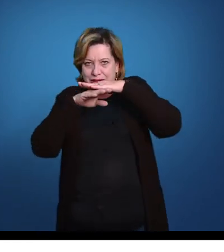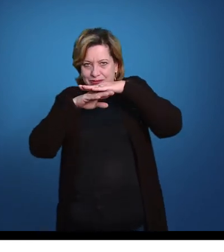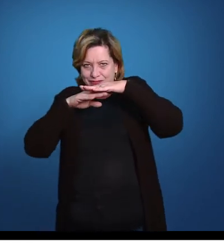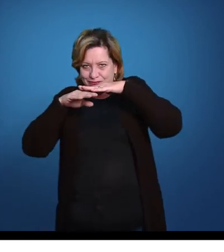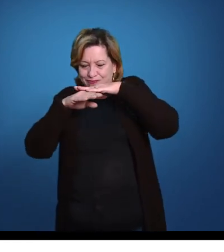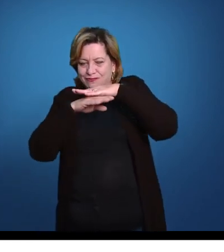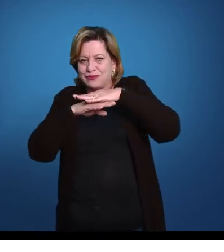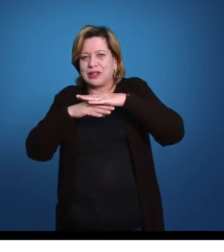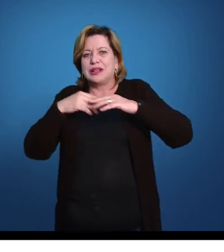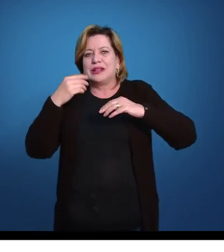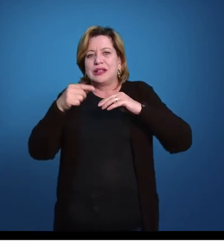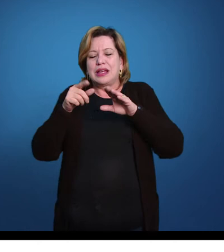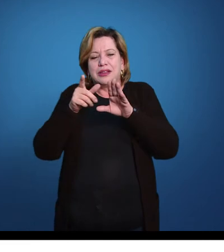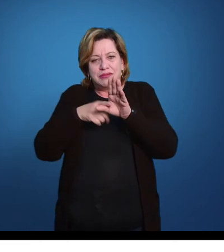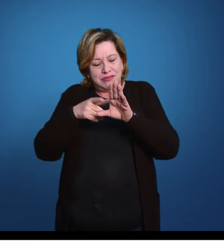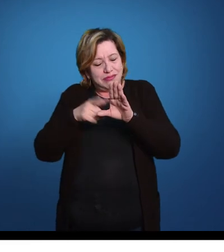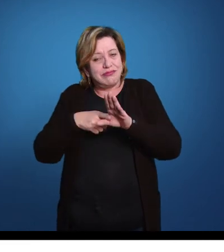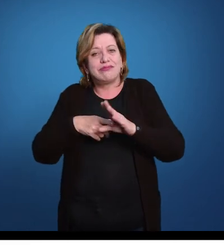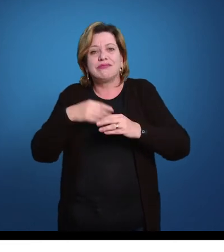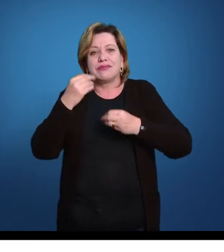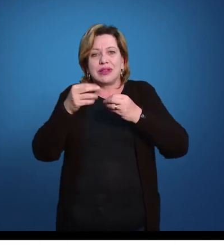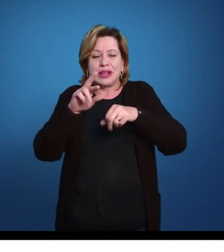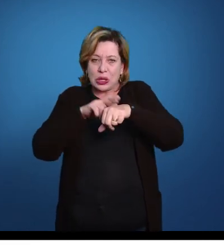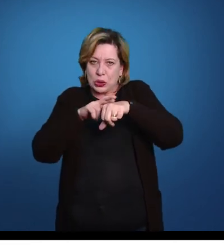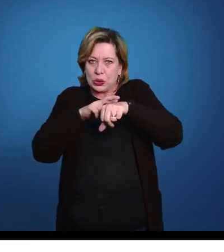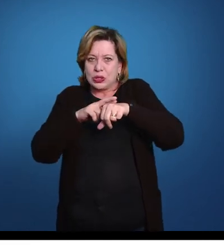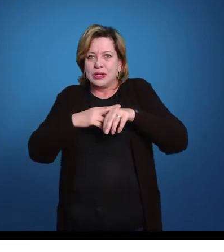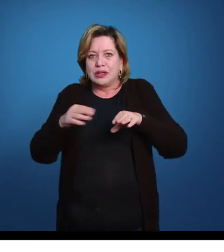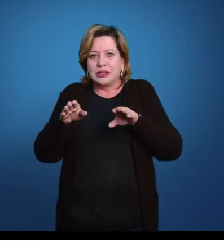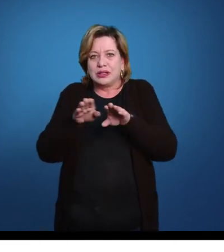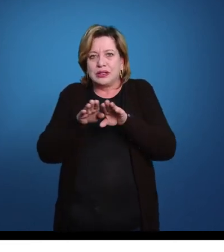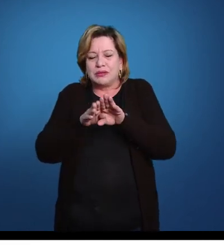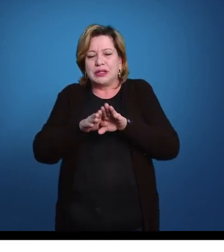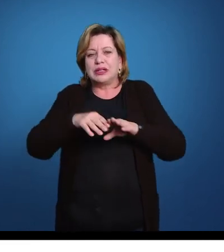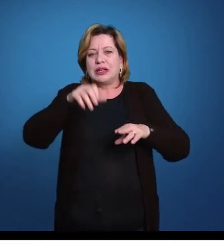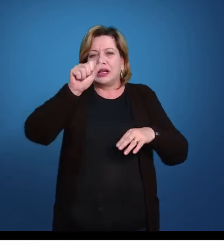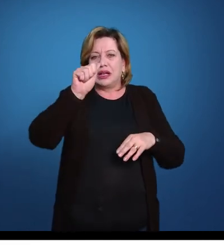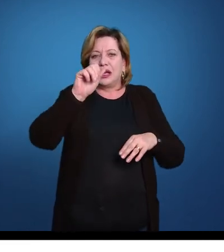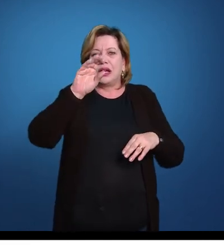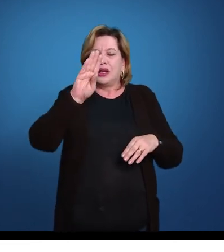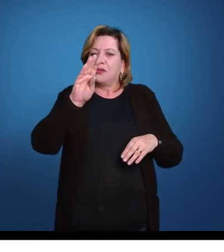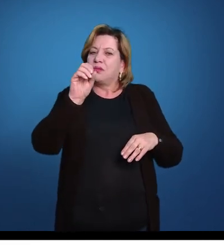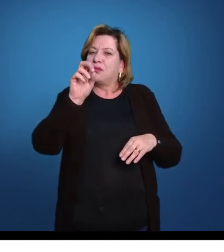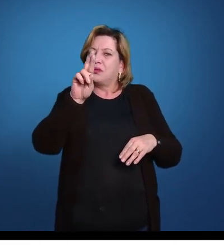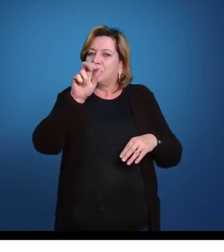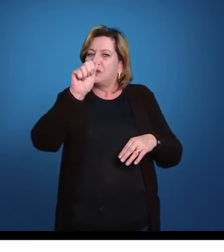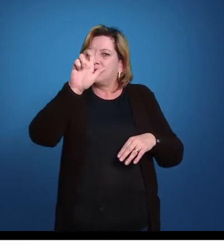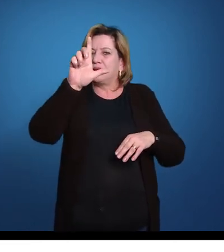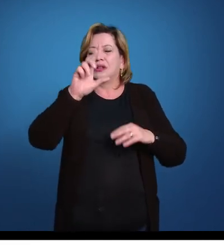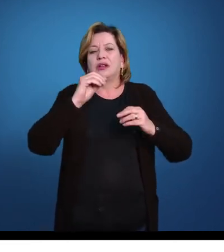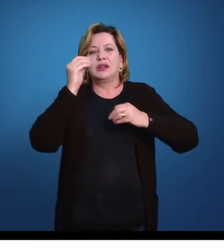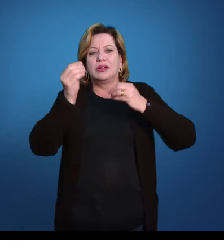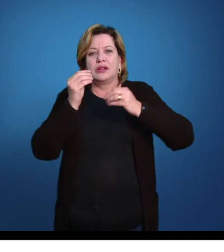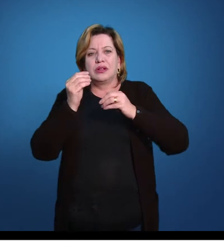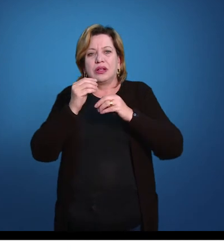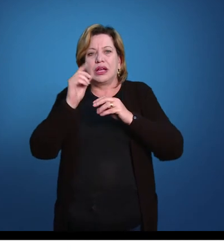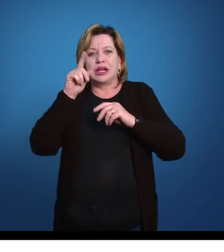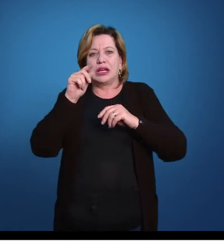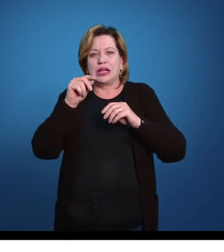aqui, pés ambulacrais aqui em roxinho, e a região aboral dela é voltada para a coluna d'água, né, não